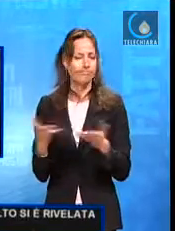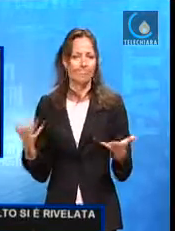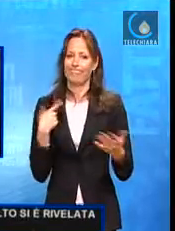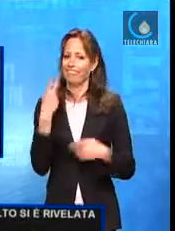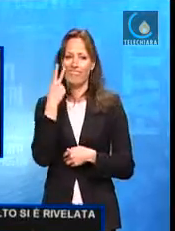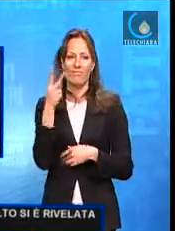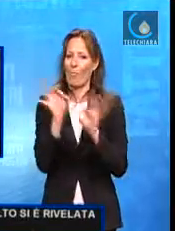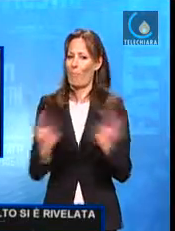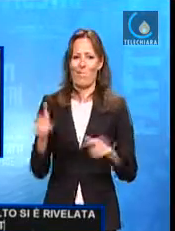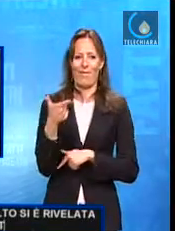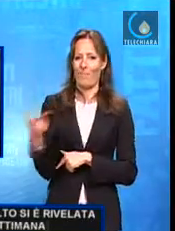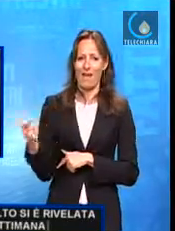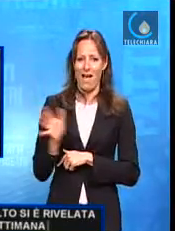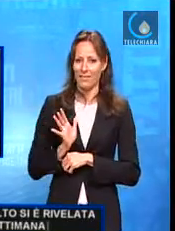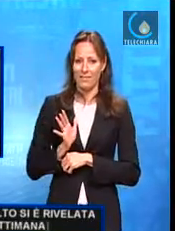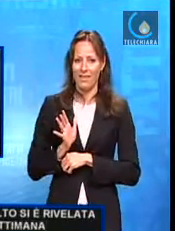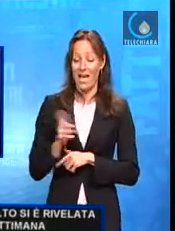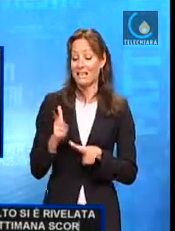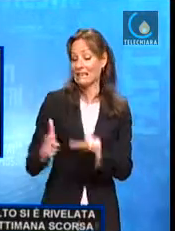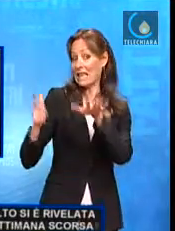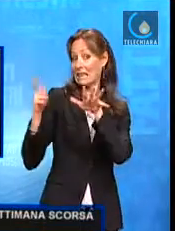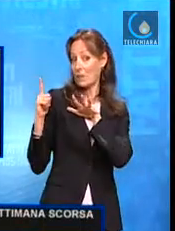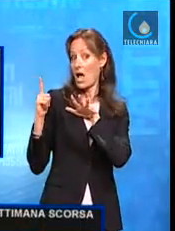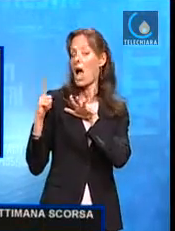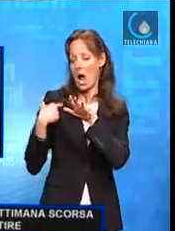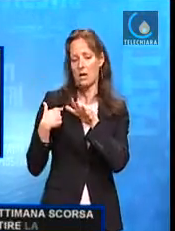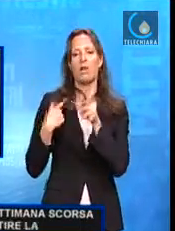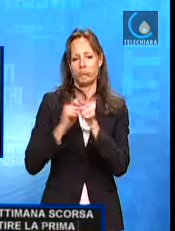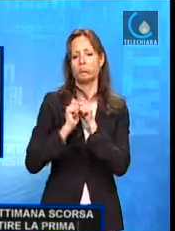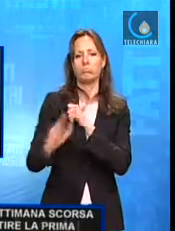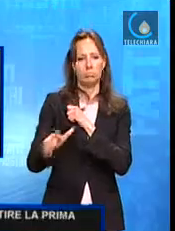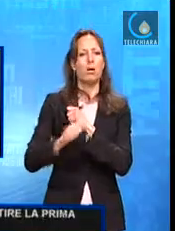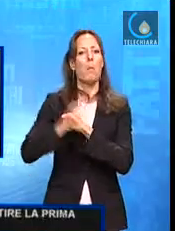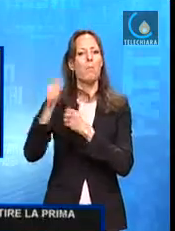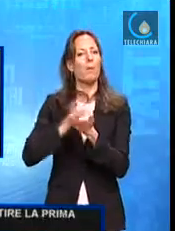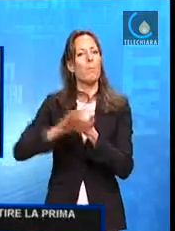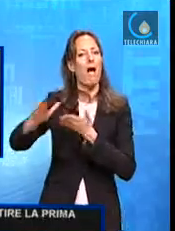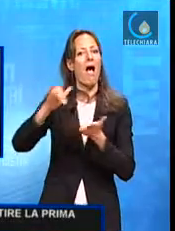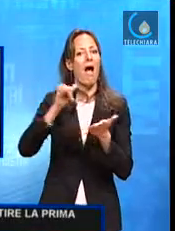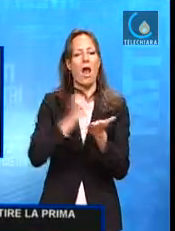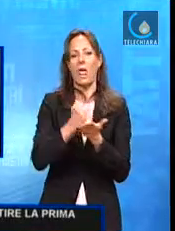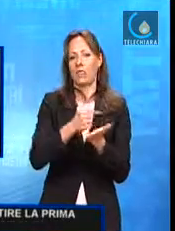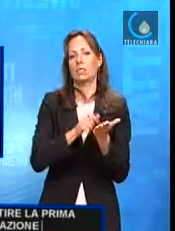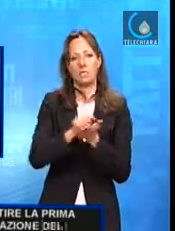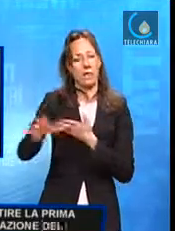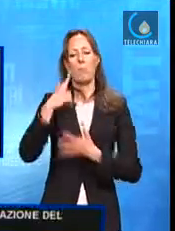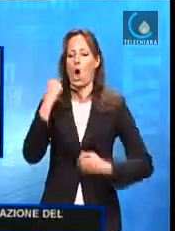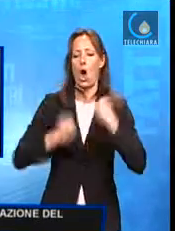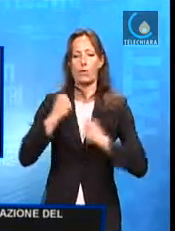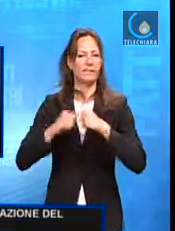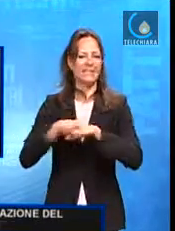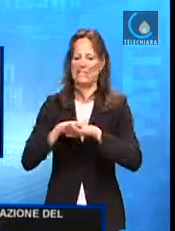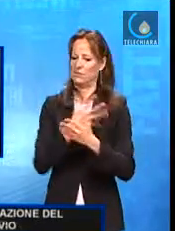La settimana scorsa noi abbiamo fatto partire la prima lettera di contestazione del servizio, che è l'avvio